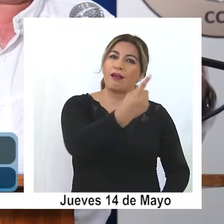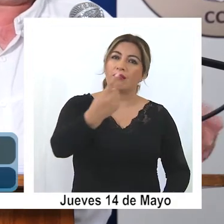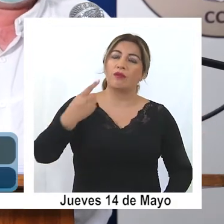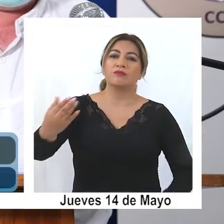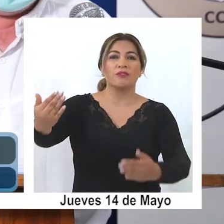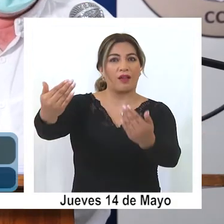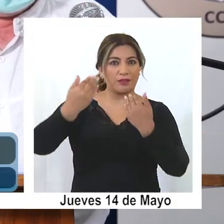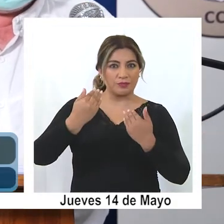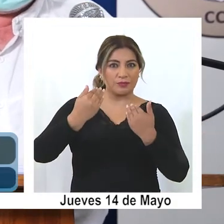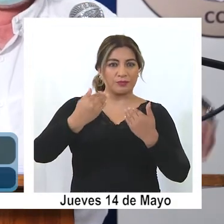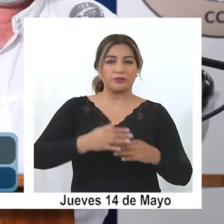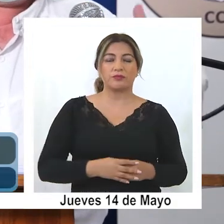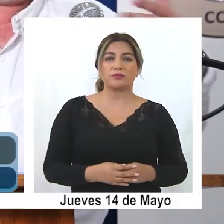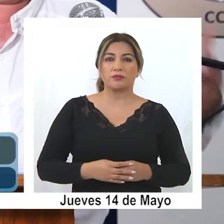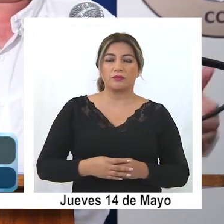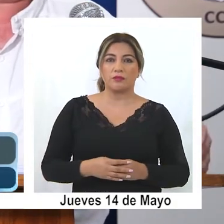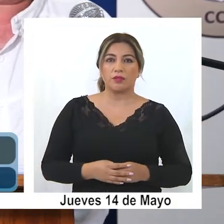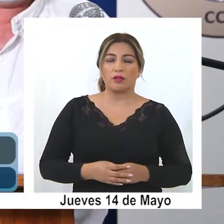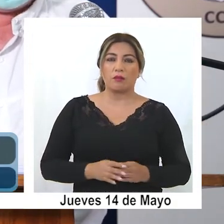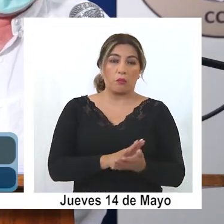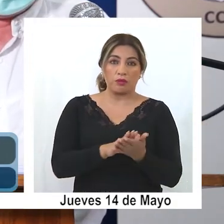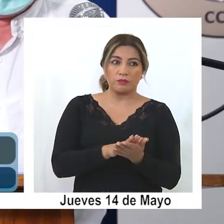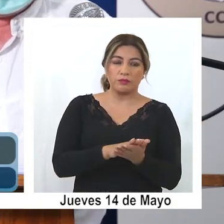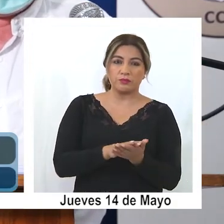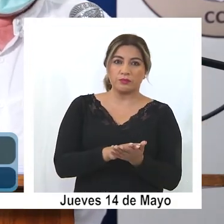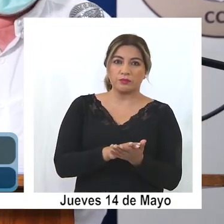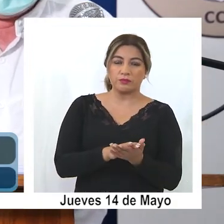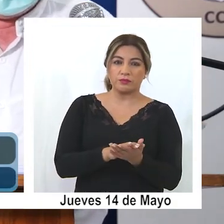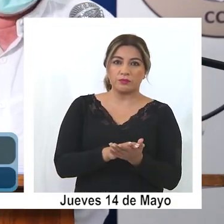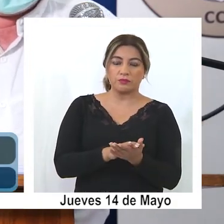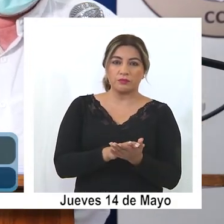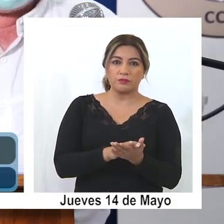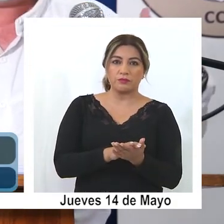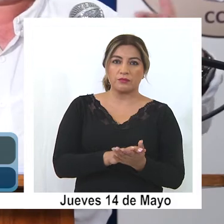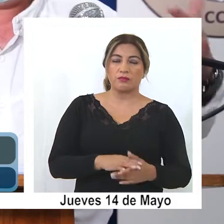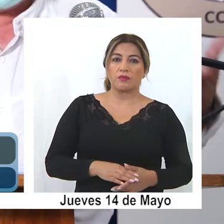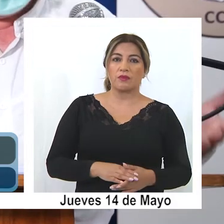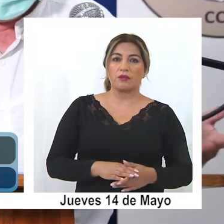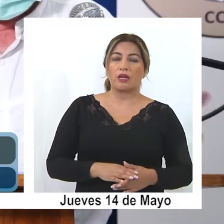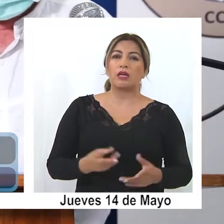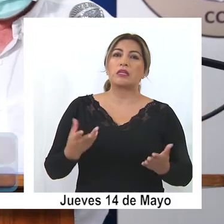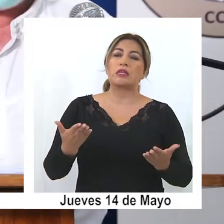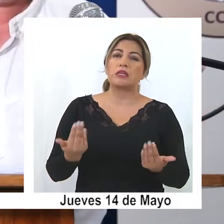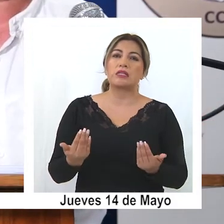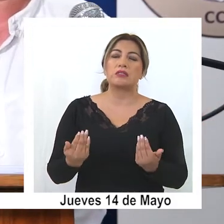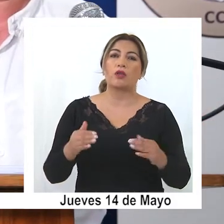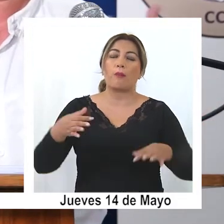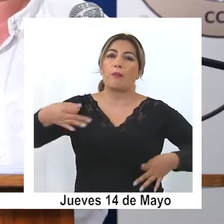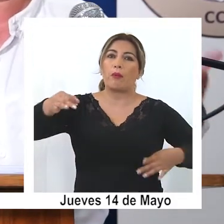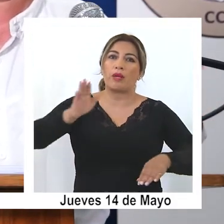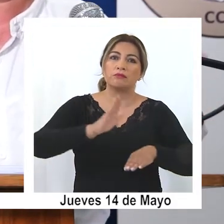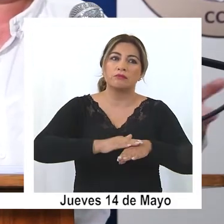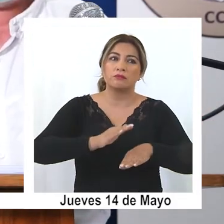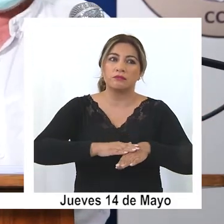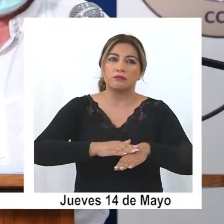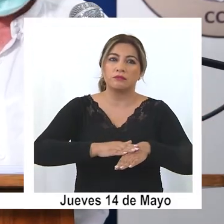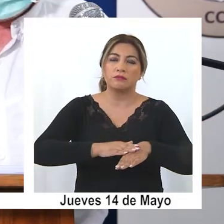de nosotros, si no es necesario acudir a un salvoconducto, a un permiso, si bien van a estar los permisos